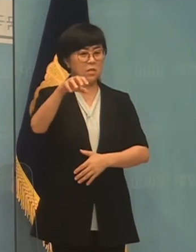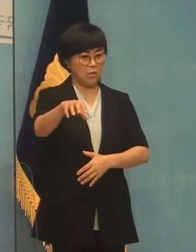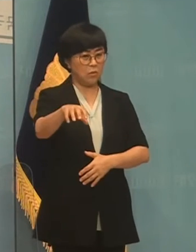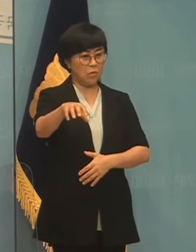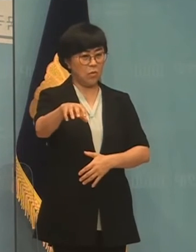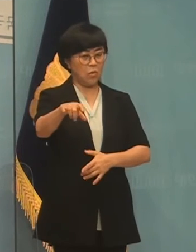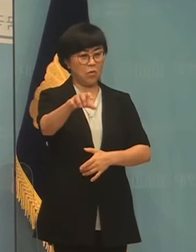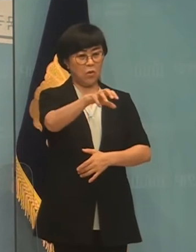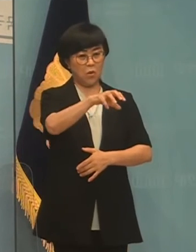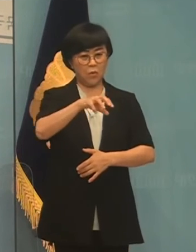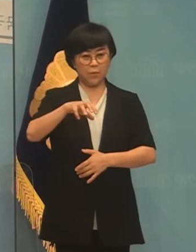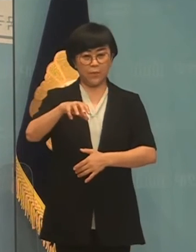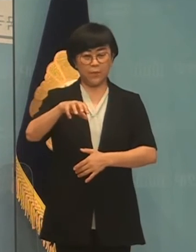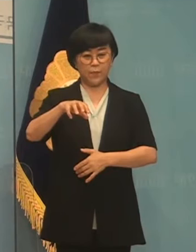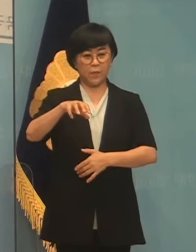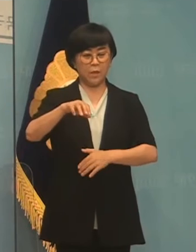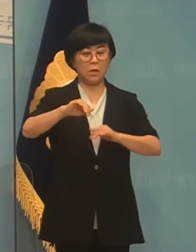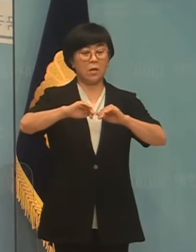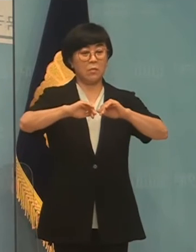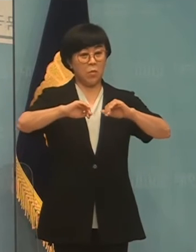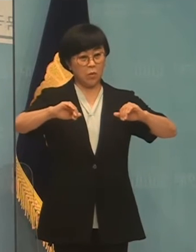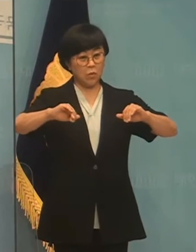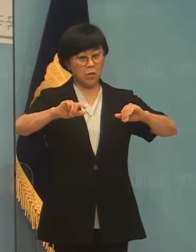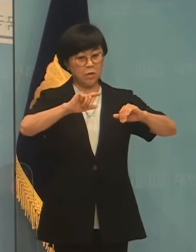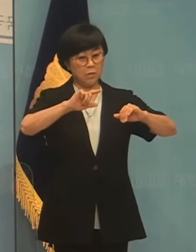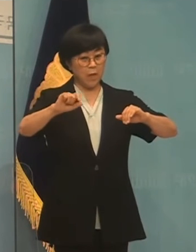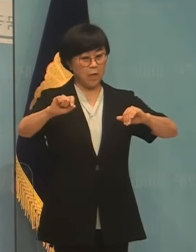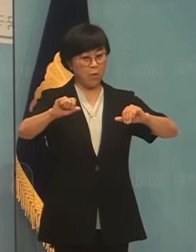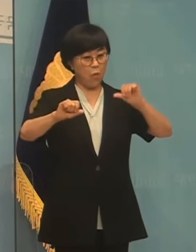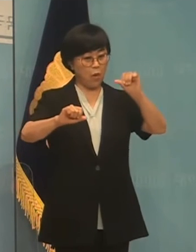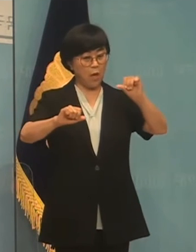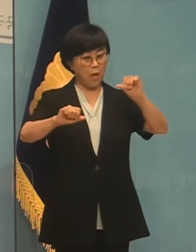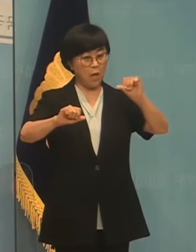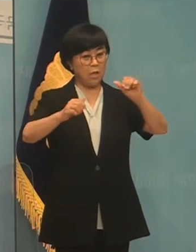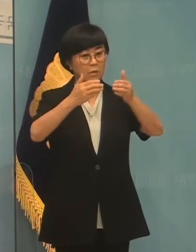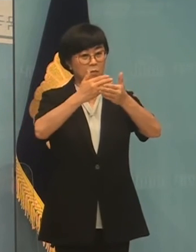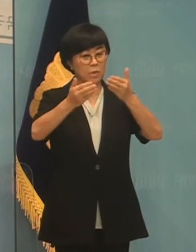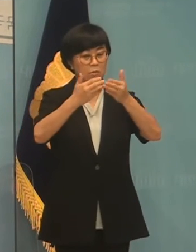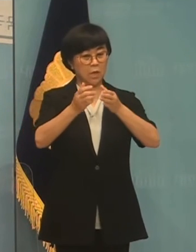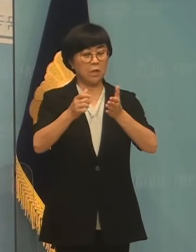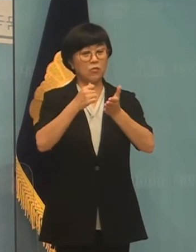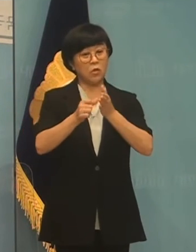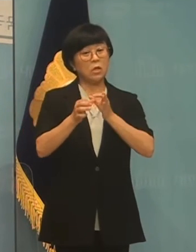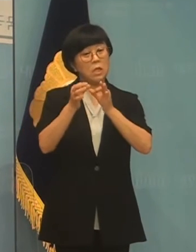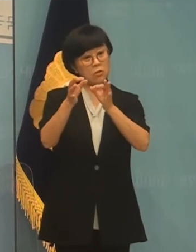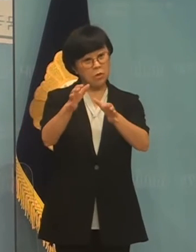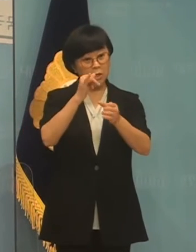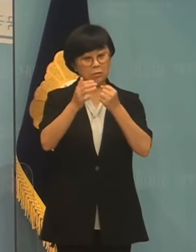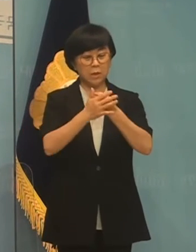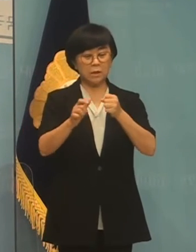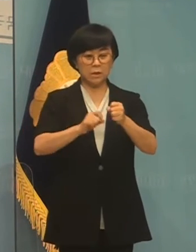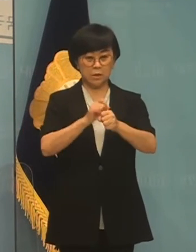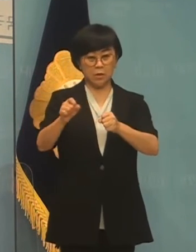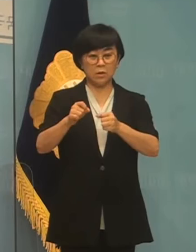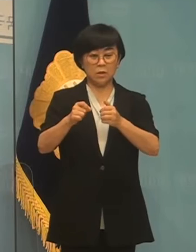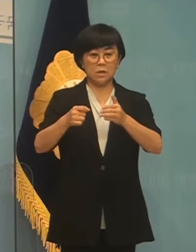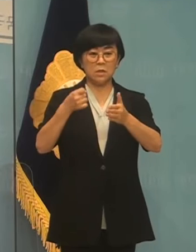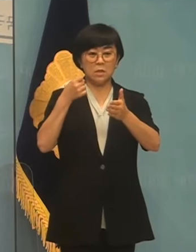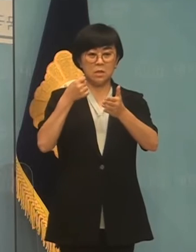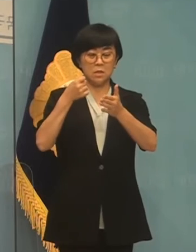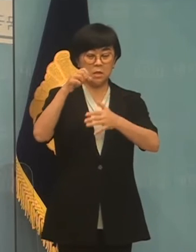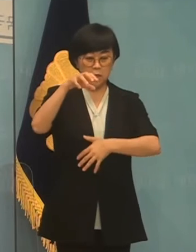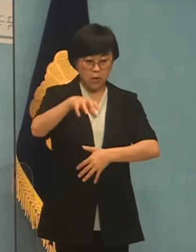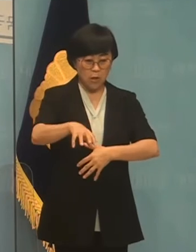작가 맥락에 따라서 별도로 지방의 고개지역 미술관에 기적함에 있어 특정지역의 건립은